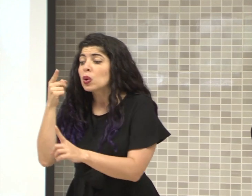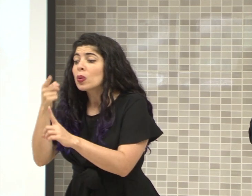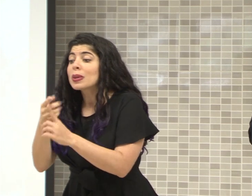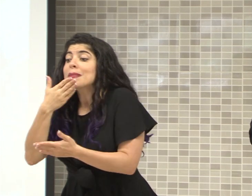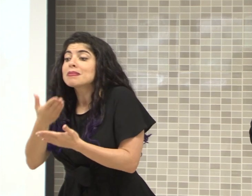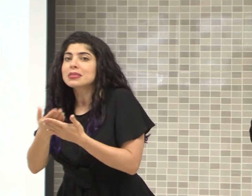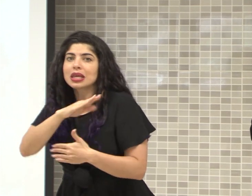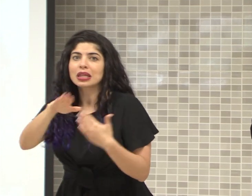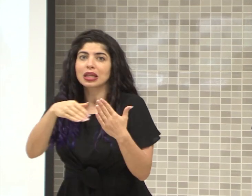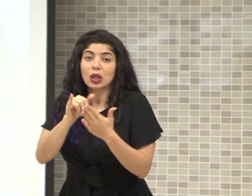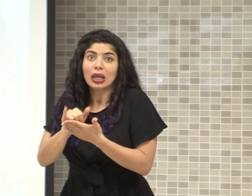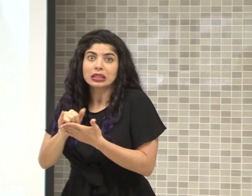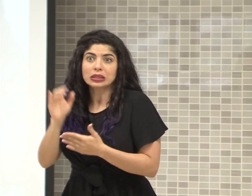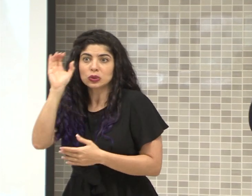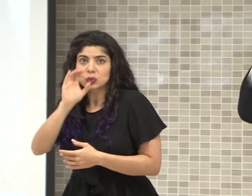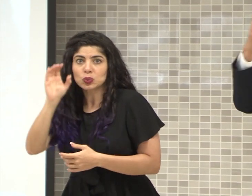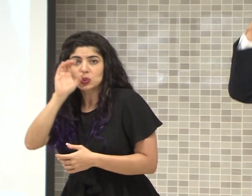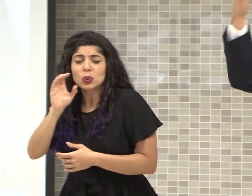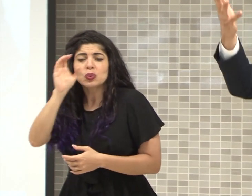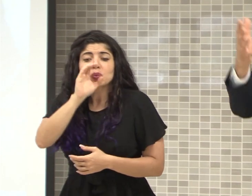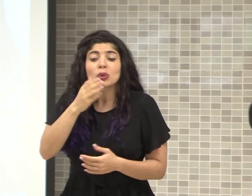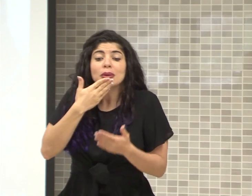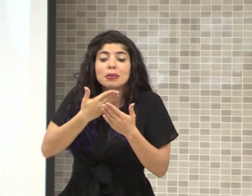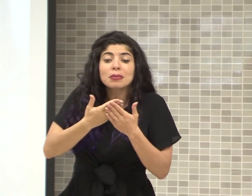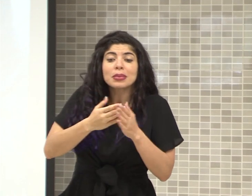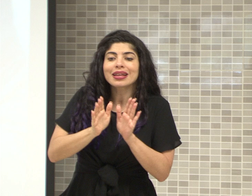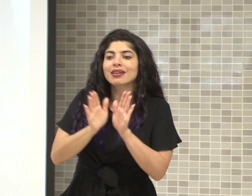que se habló. Buscando ese bien global,